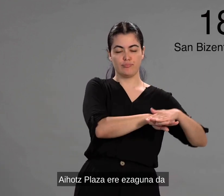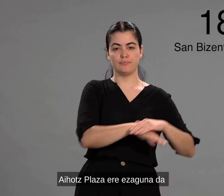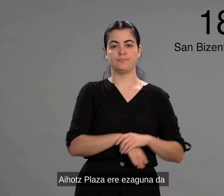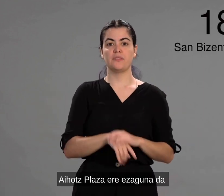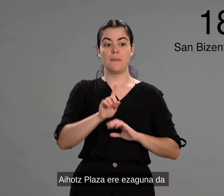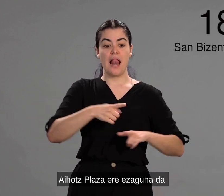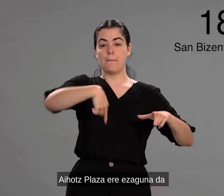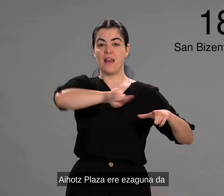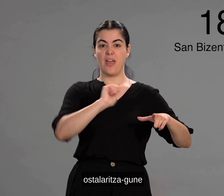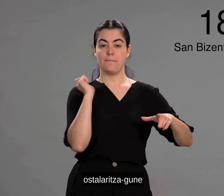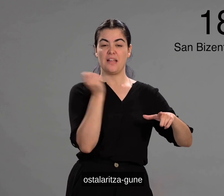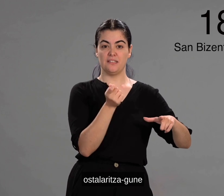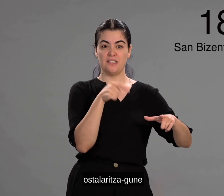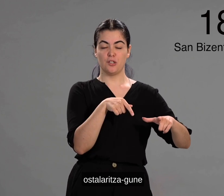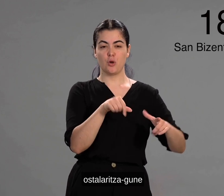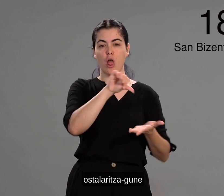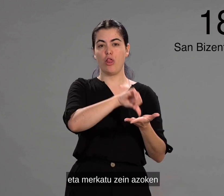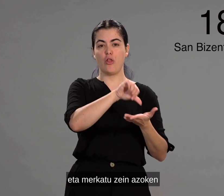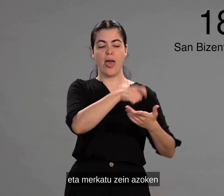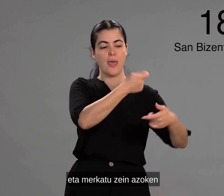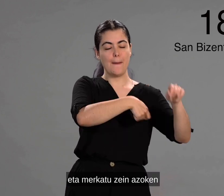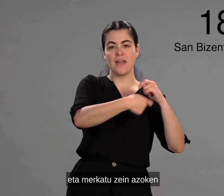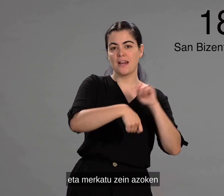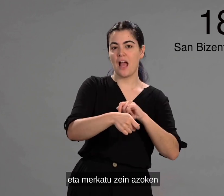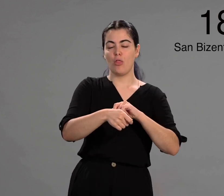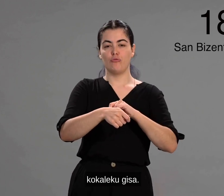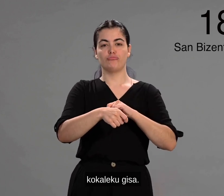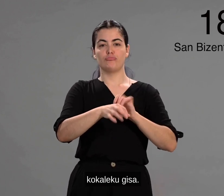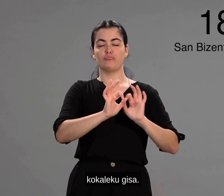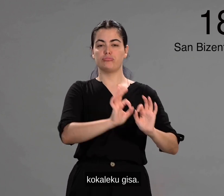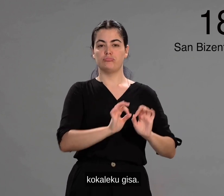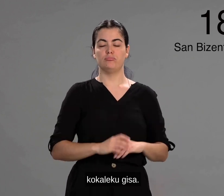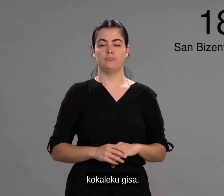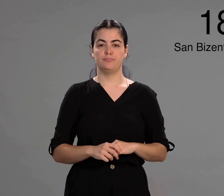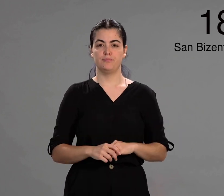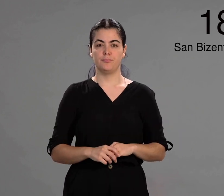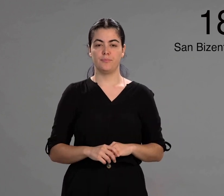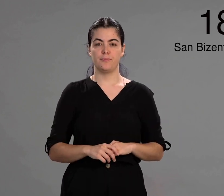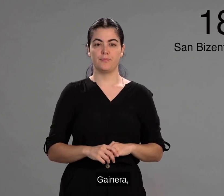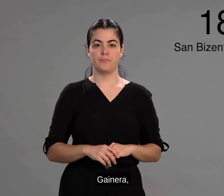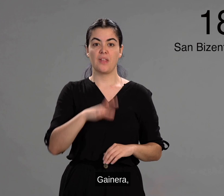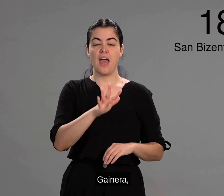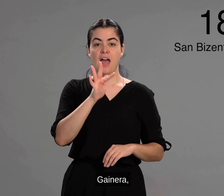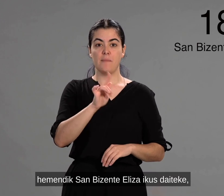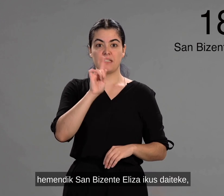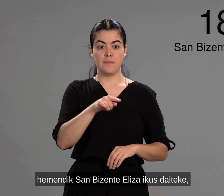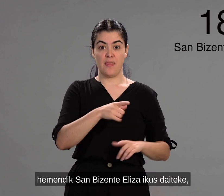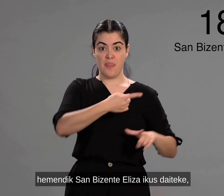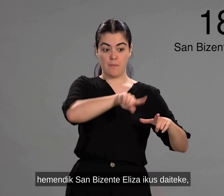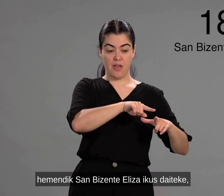ere ezaguna da, ostalaritza gune eta merkatu zeinazoken kokaleku gisa. Gainera, hemen dik San Bicente